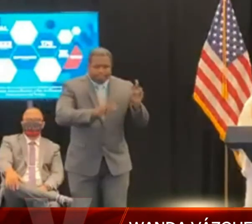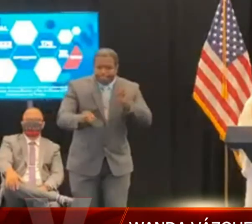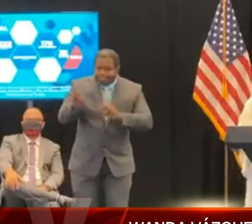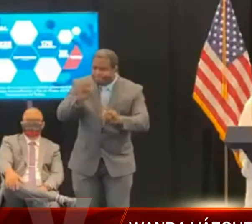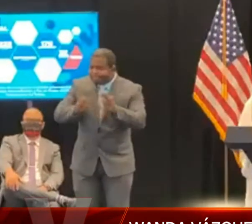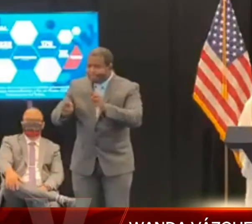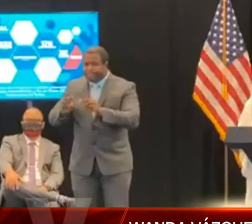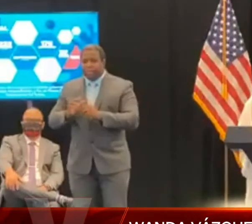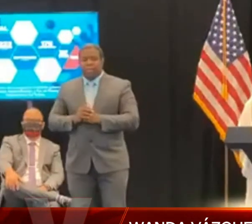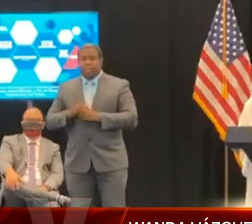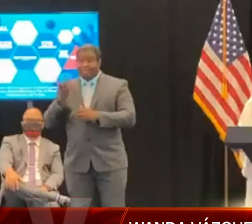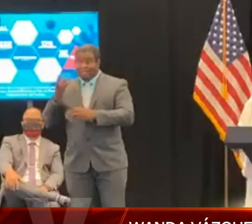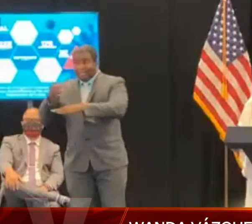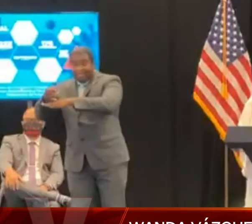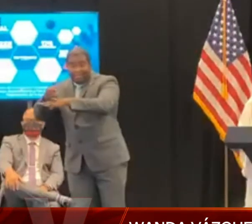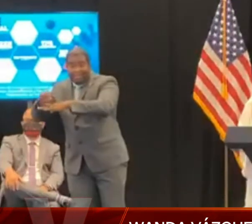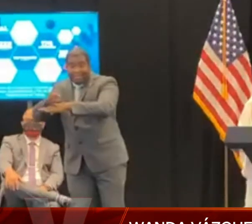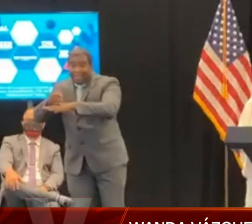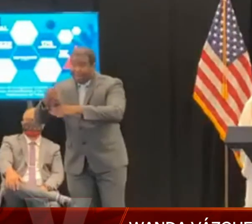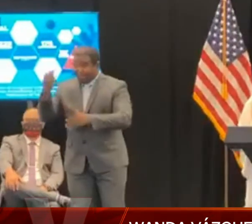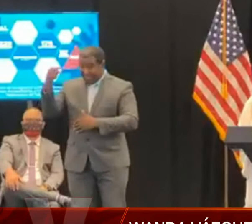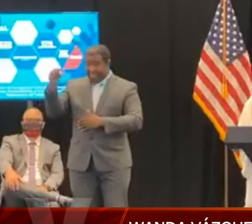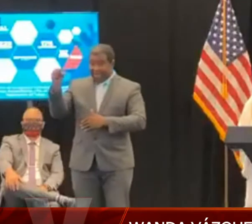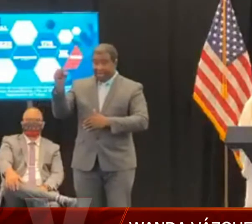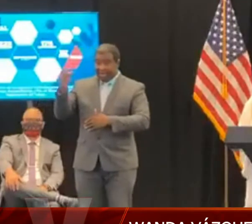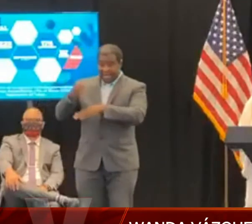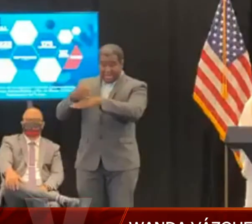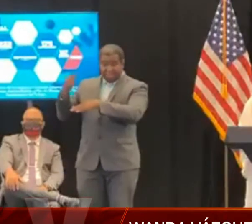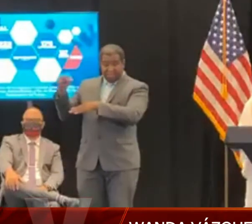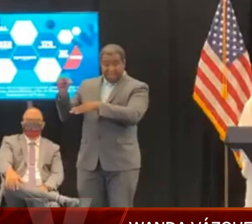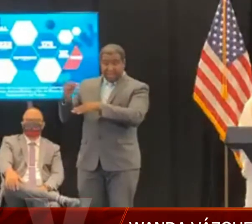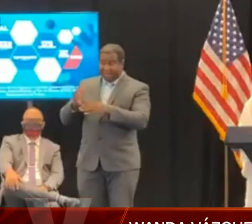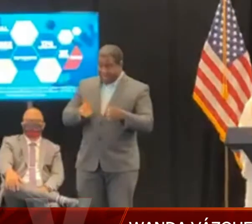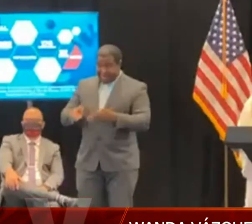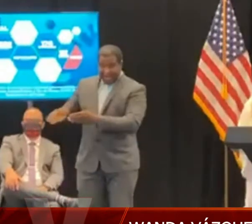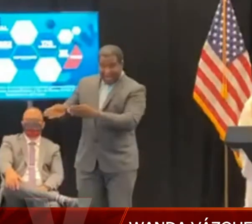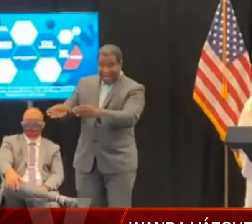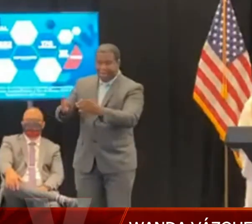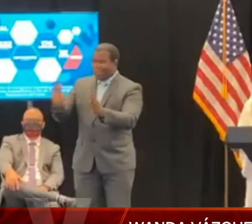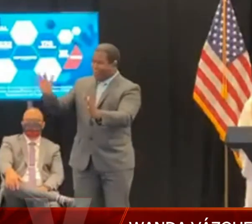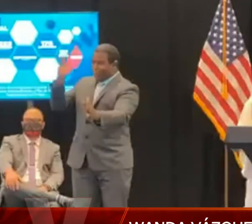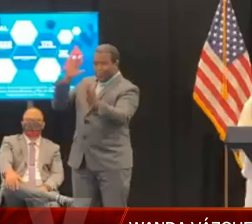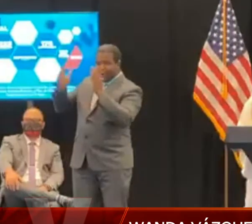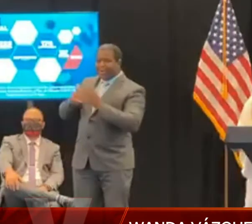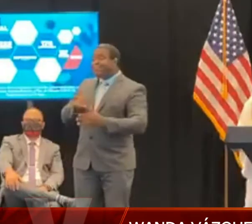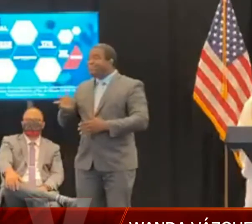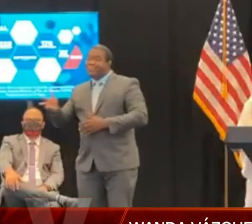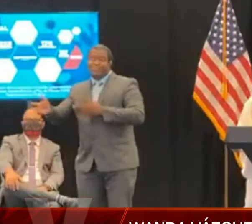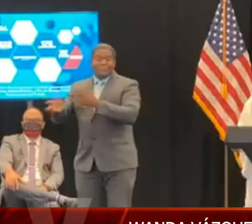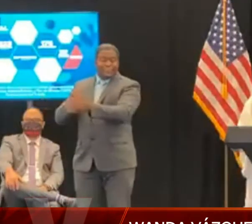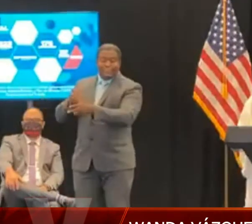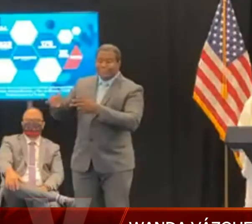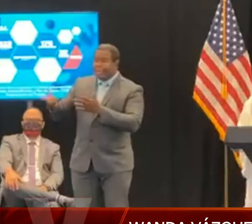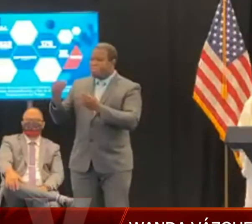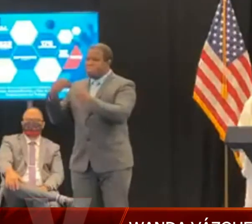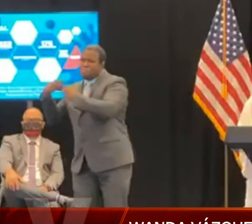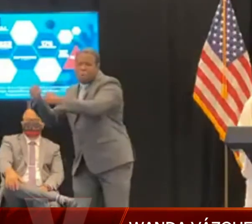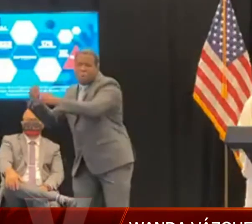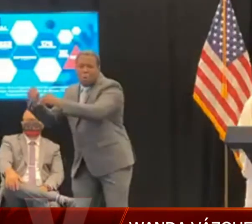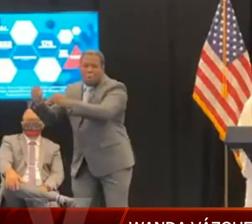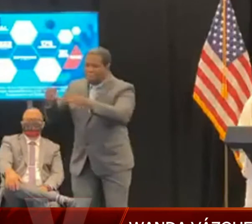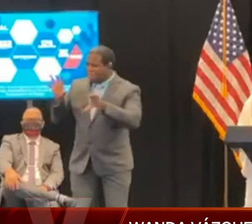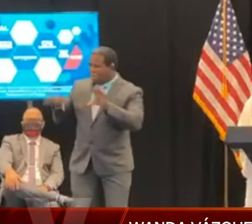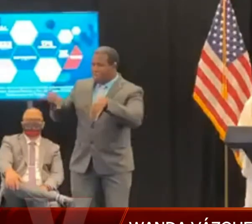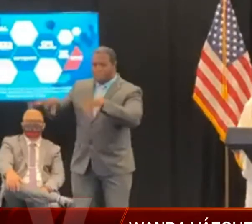Aquel bote que violente eso y que nosotros veamos que está incurriendo en aglomeramiento de personas en